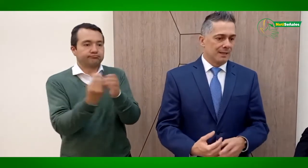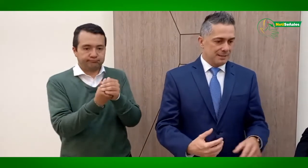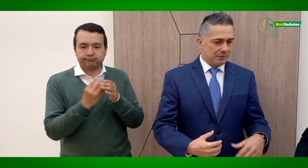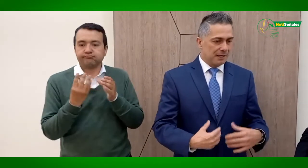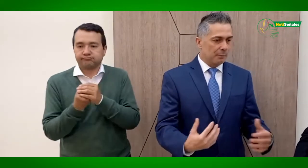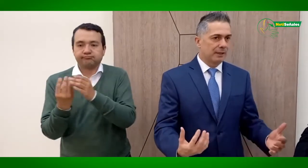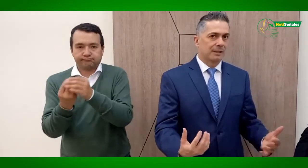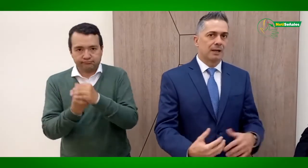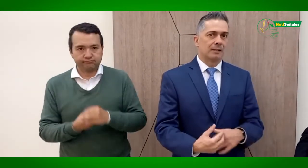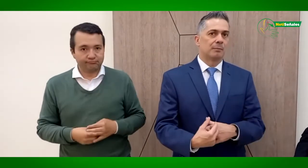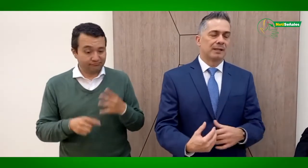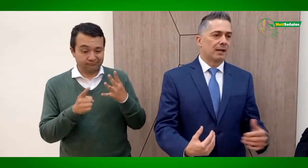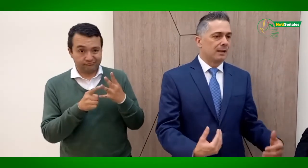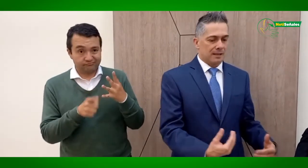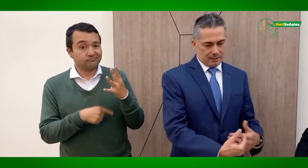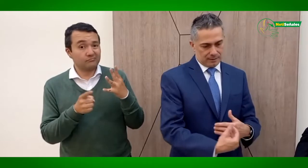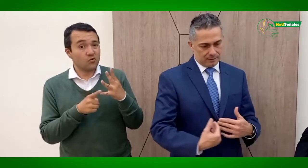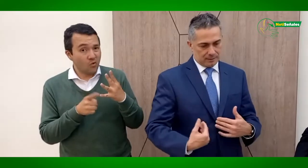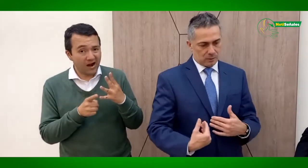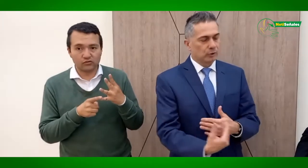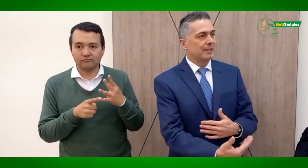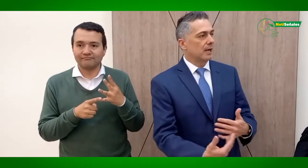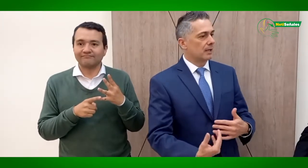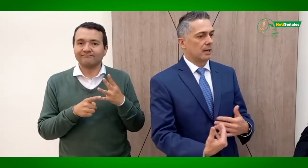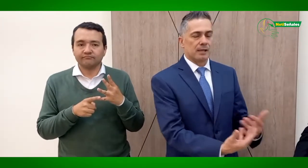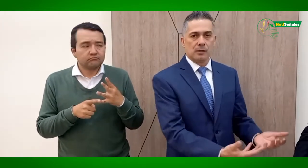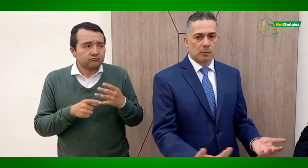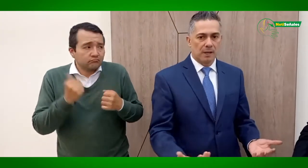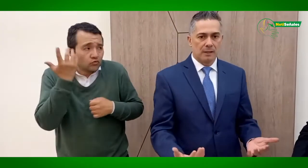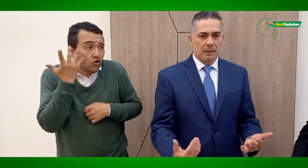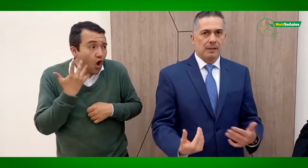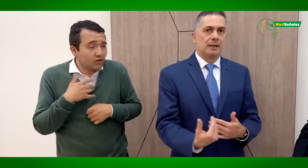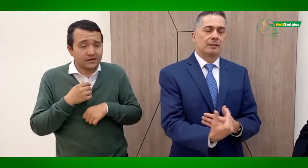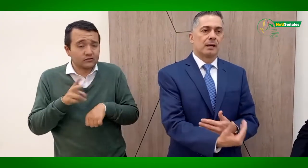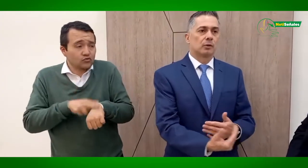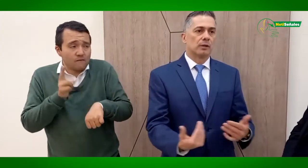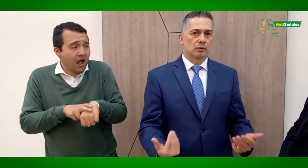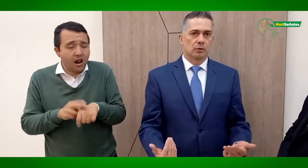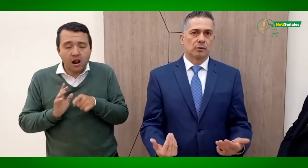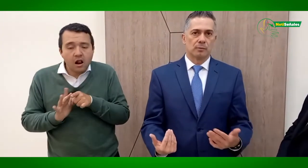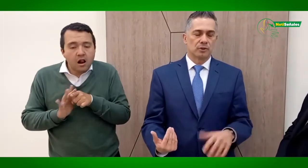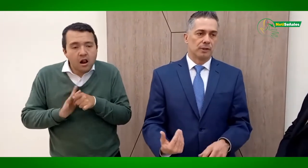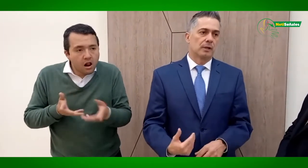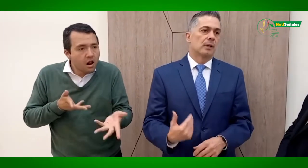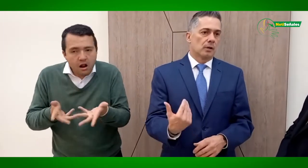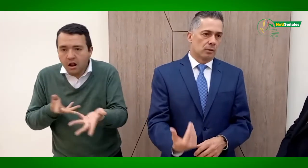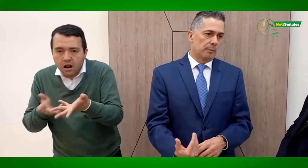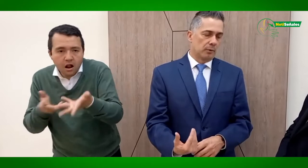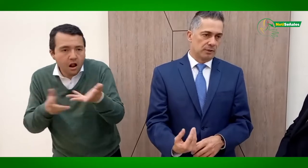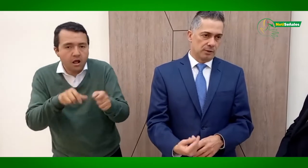llevar a la práctica de manera cotidiana y normal el trato que nosotros debemos tener con la población